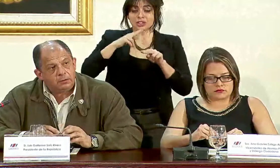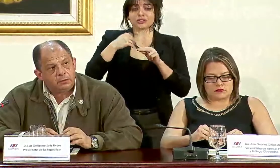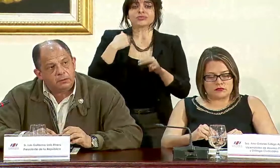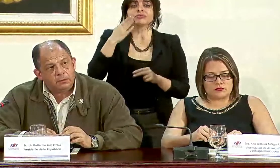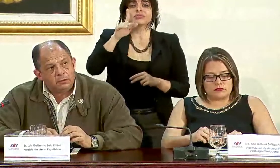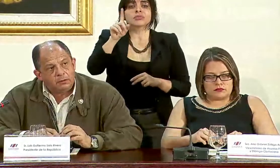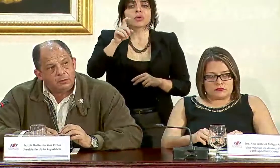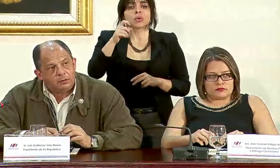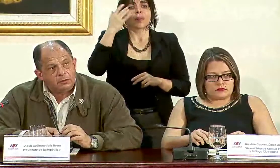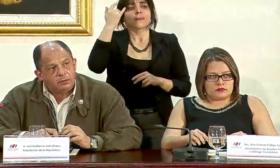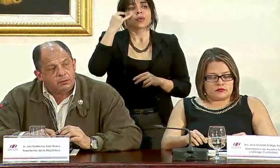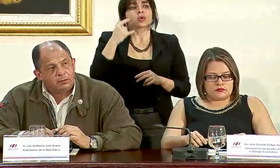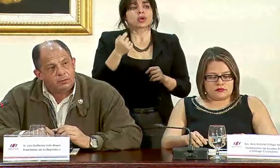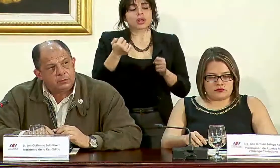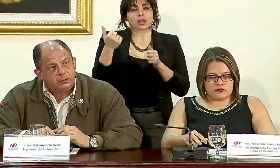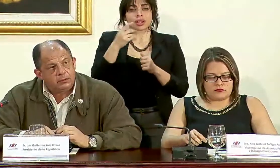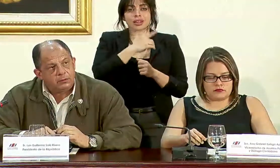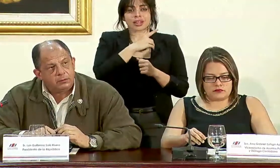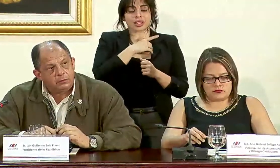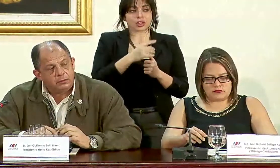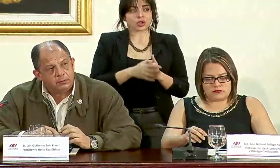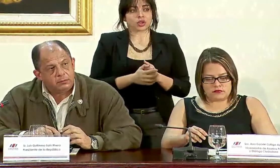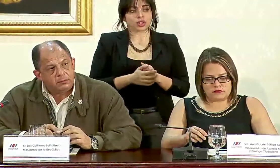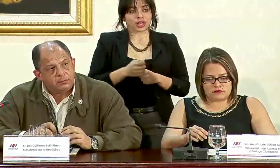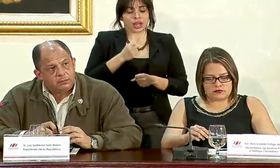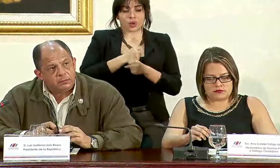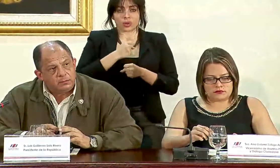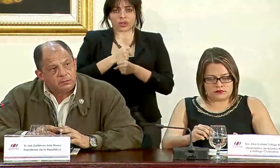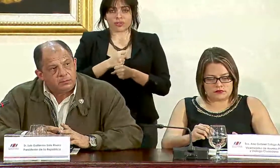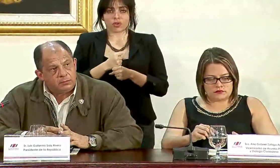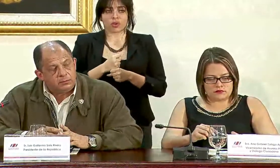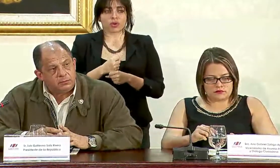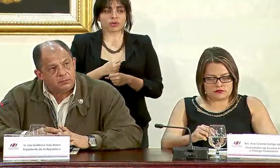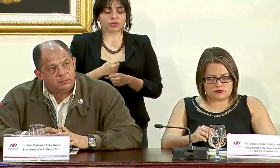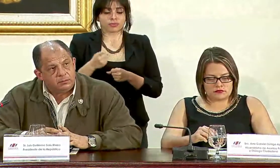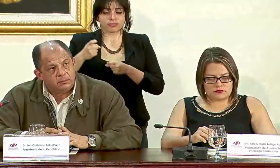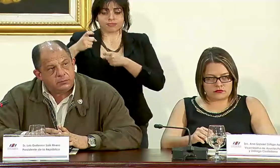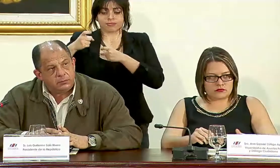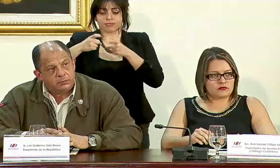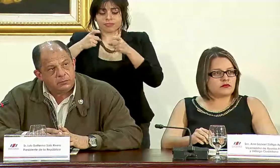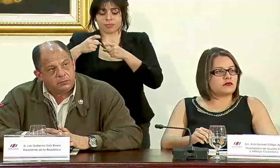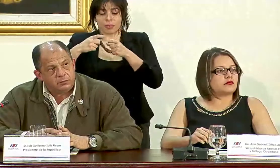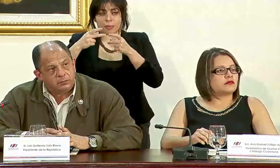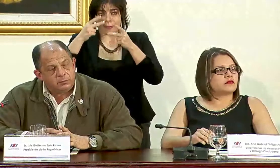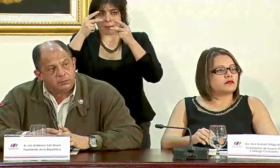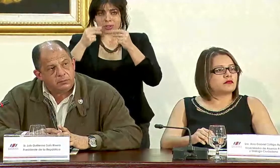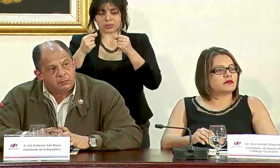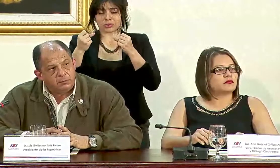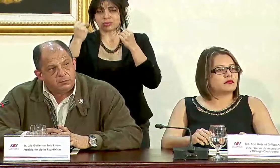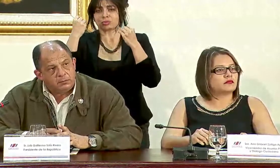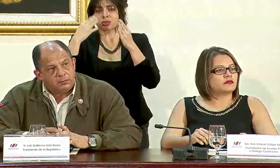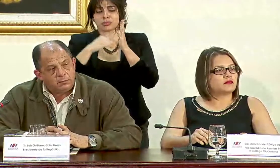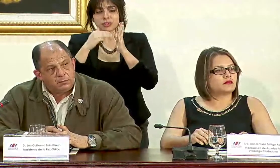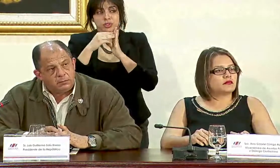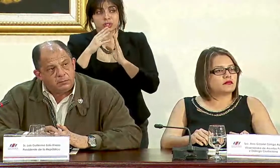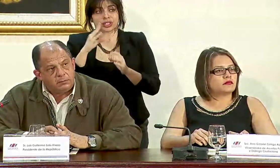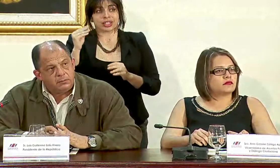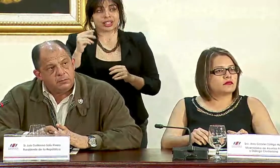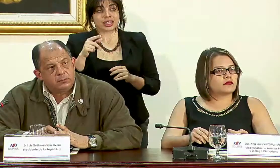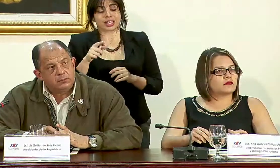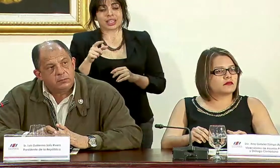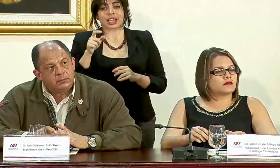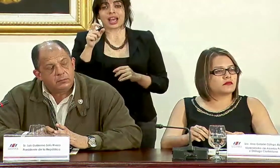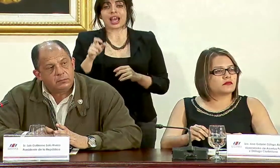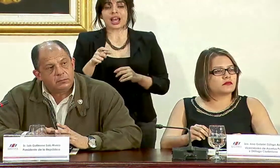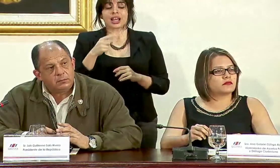fui a preguntarle por qué removía al director ejecutivo que maneja un presupuesto multimillonario y el señor lo que